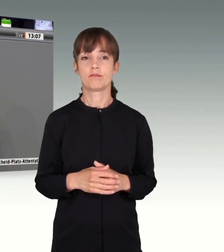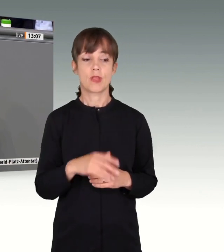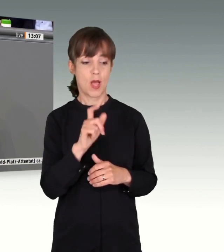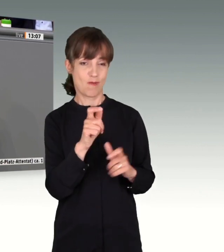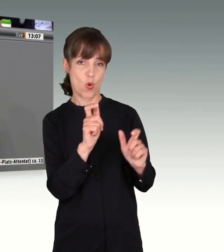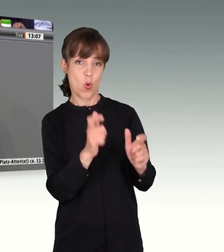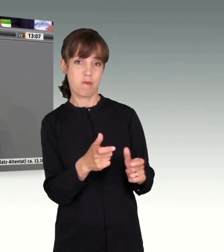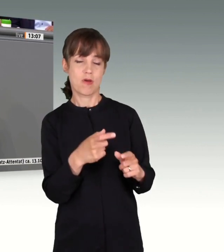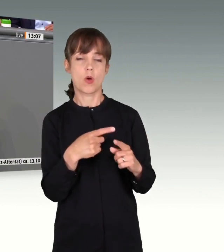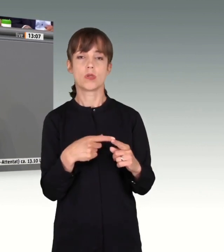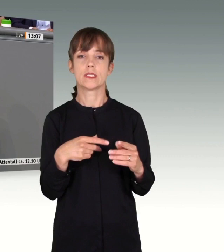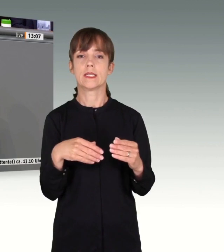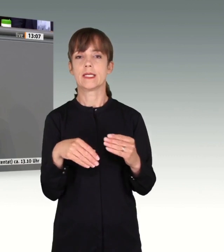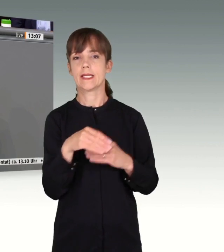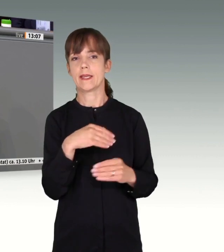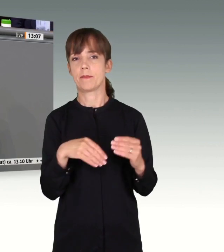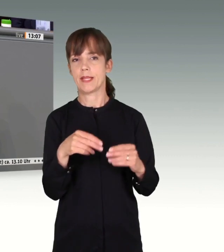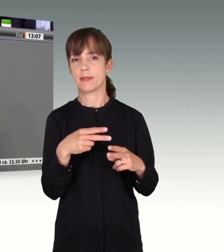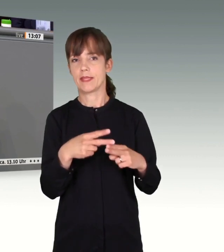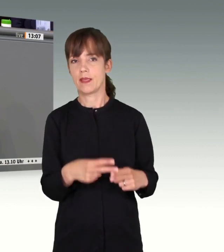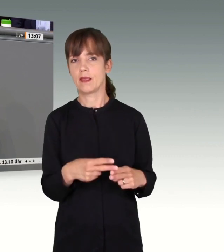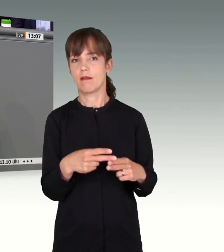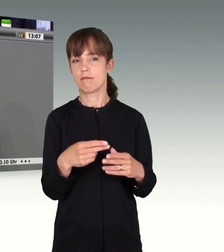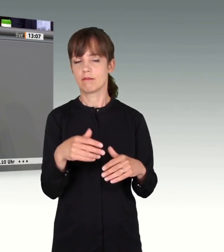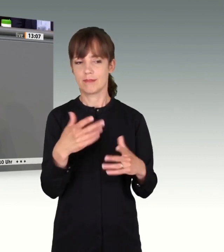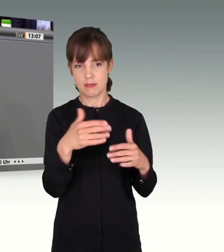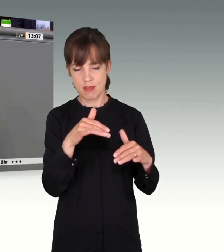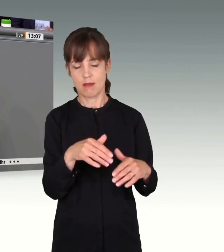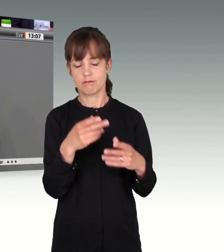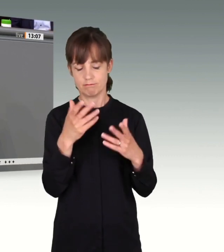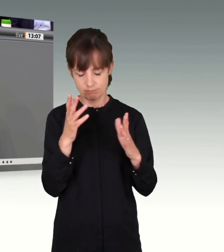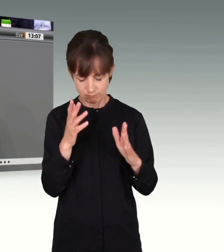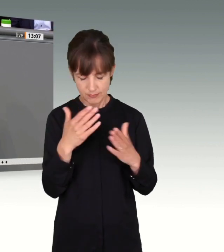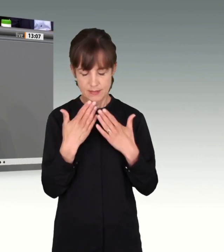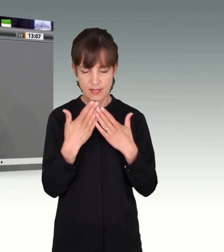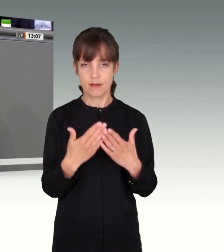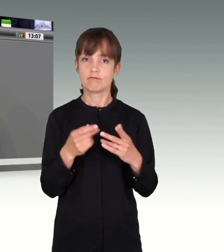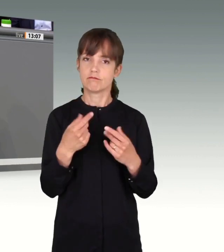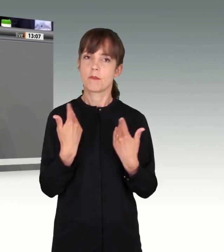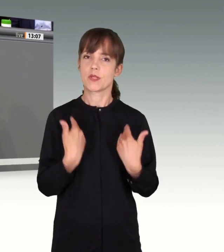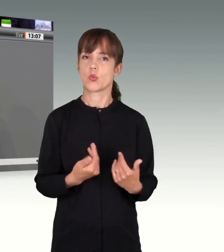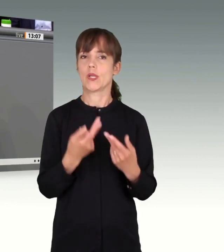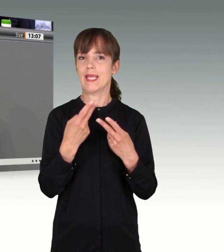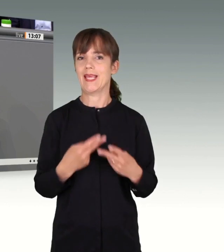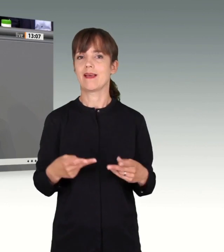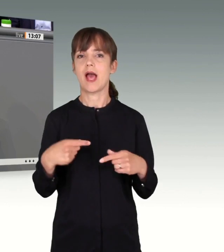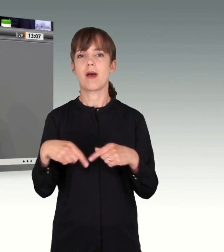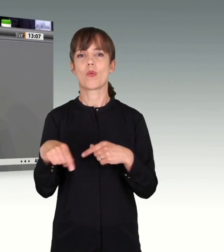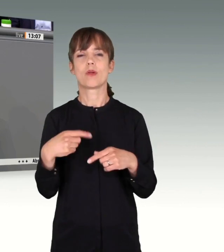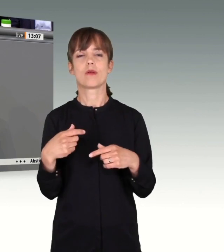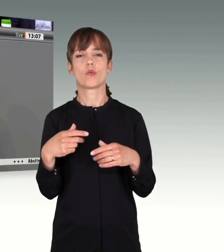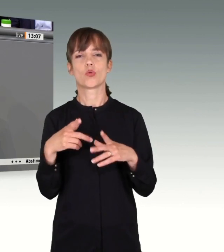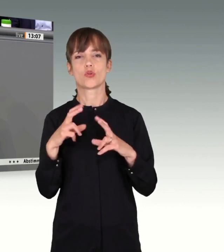Hinterbliebenen für Ihre Anwesenheit. Es war mir eine persönliche Ehre, mit allen Abgeordneten des Untersuchungsausschusses an dieser